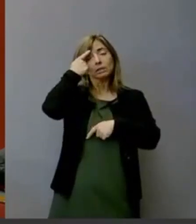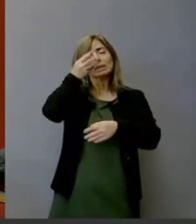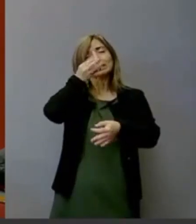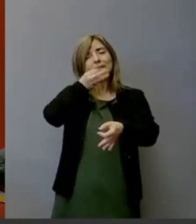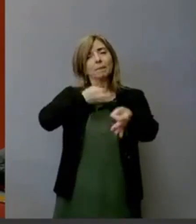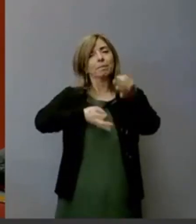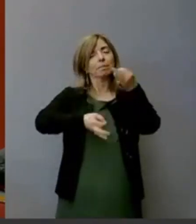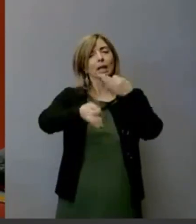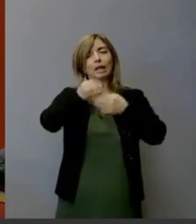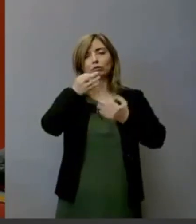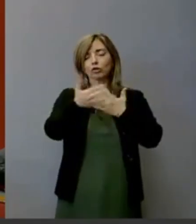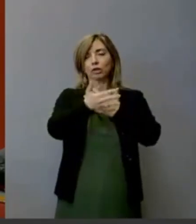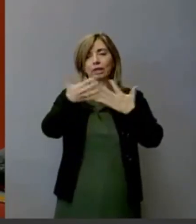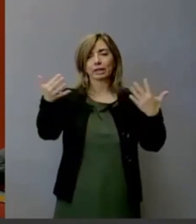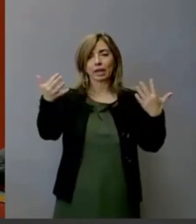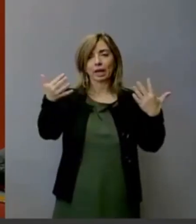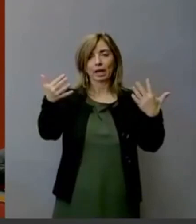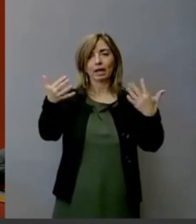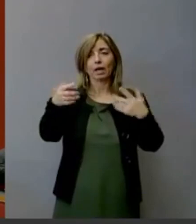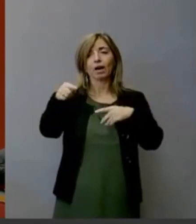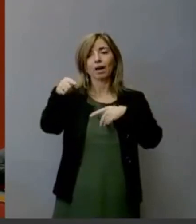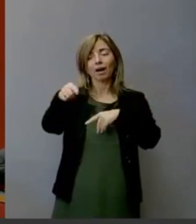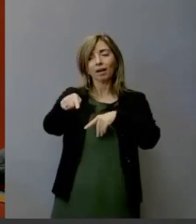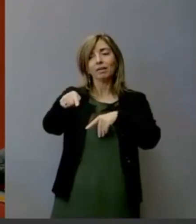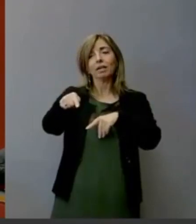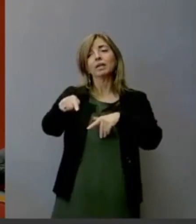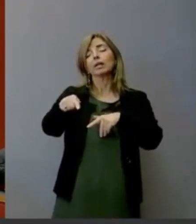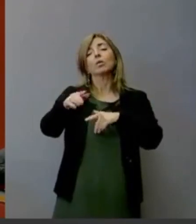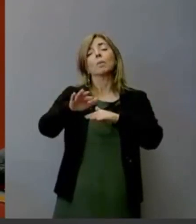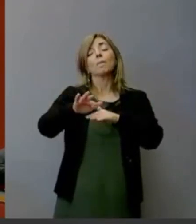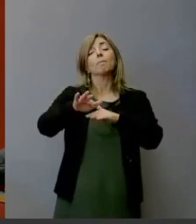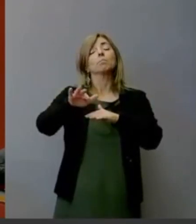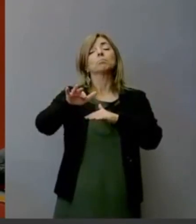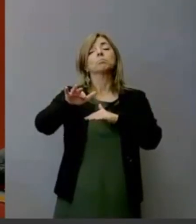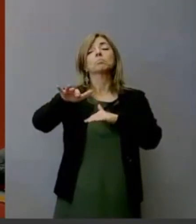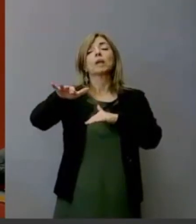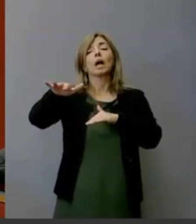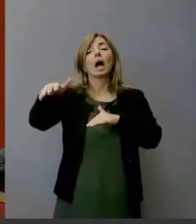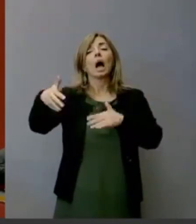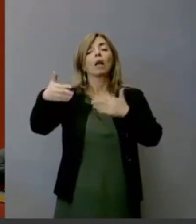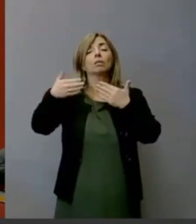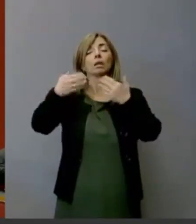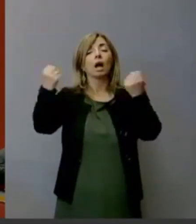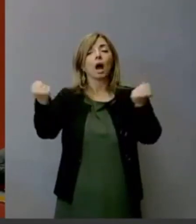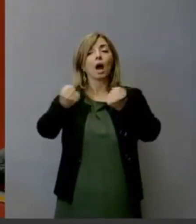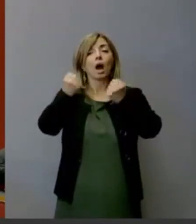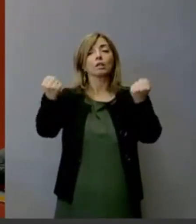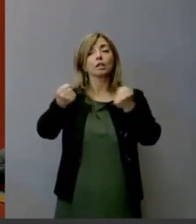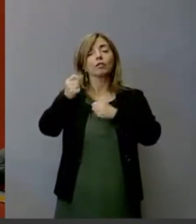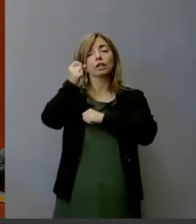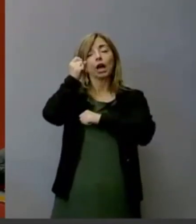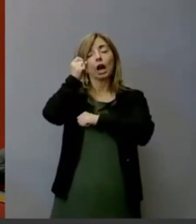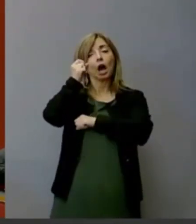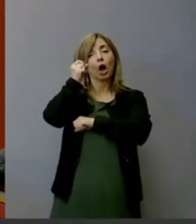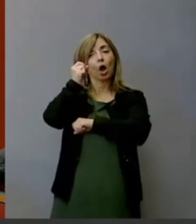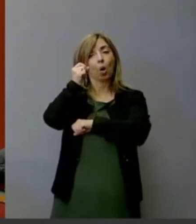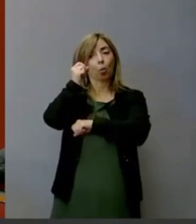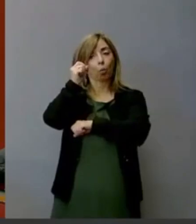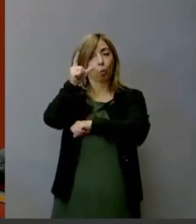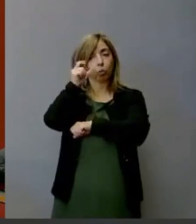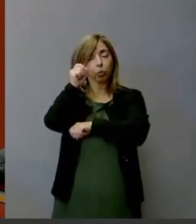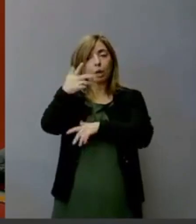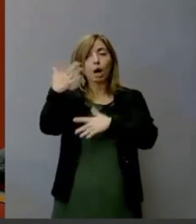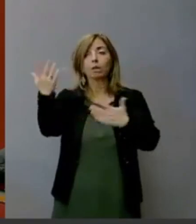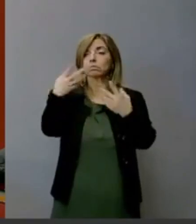pensare che l'apertura di altre attività culturali come musei di vario tipo come ha sostenuto l'assessore grosso